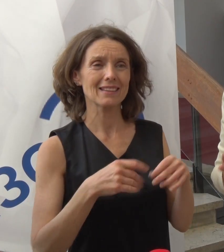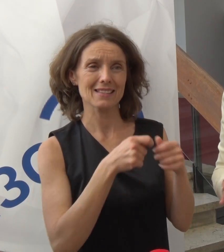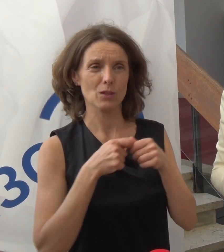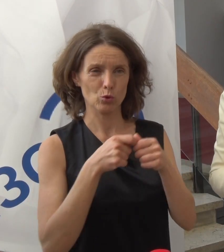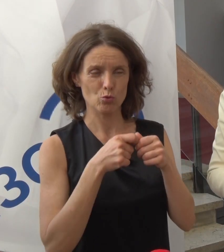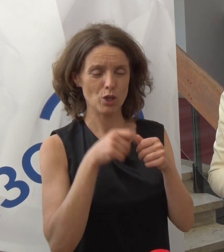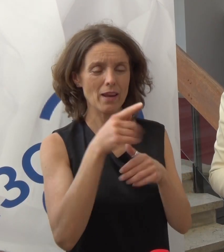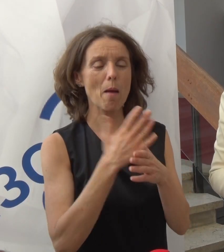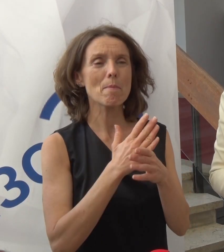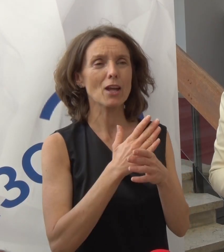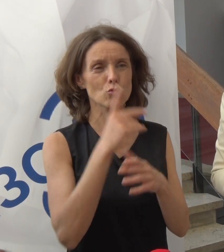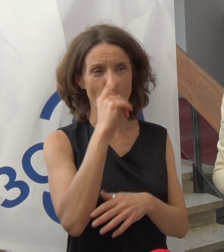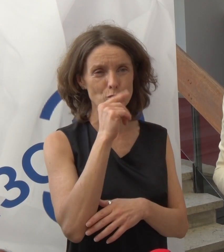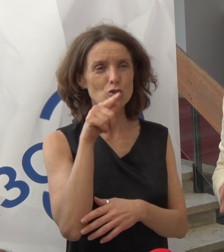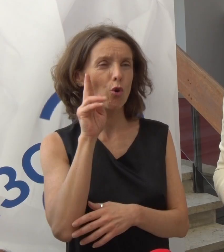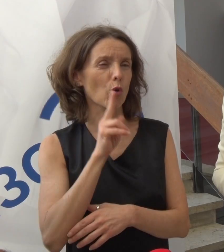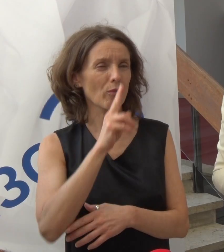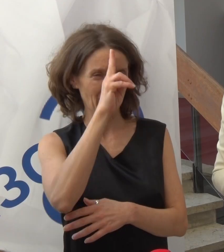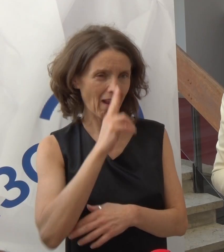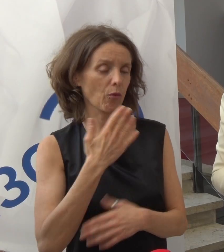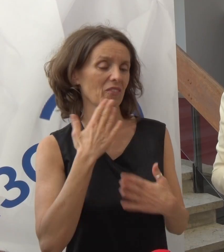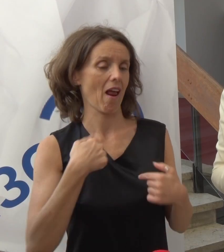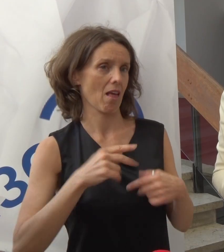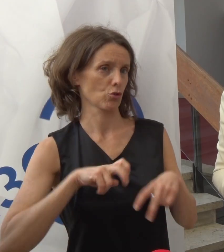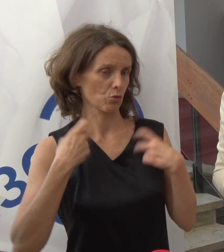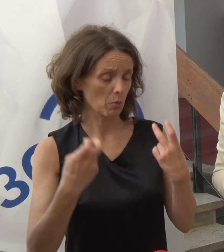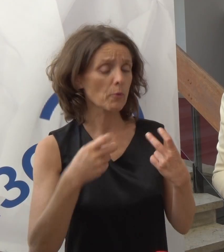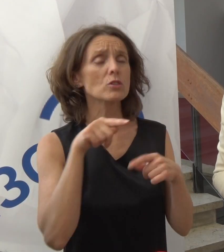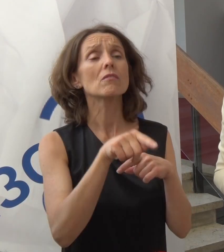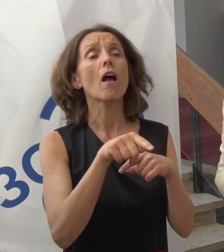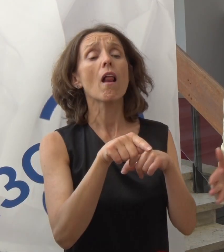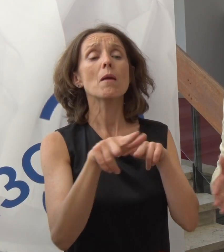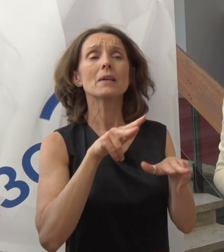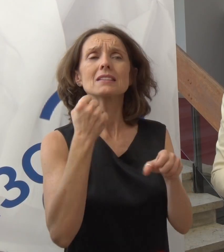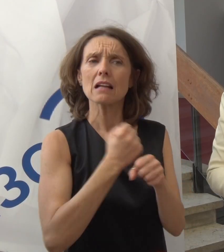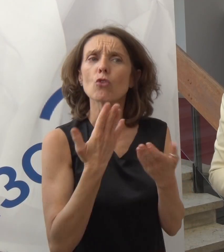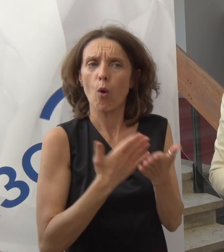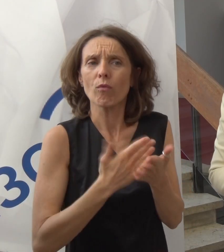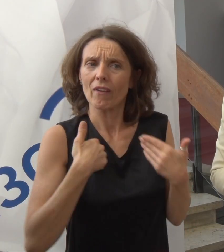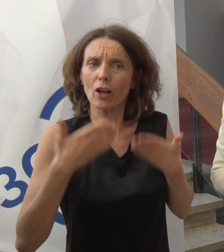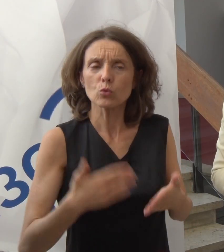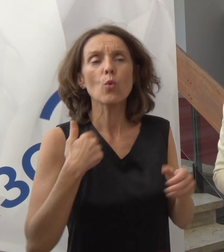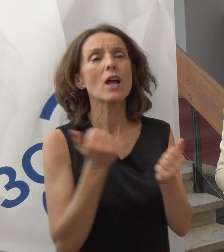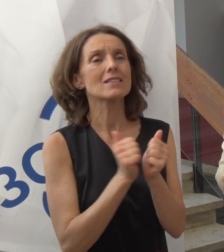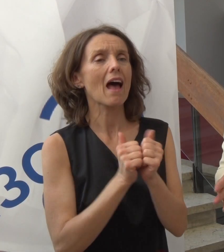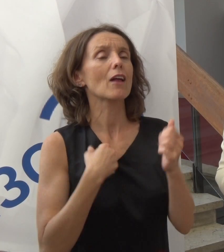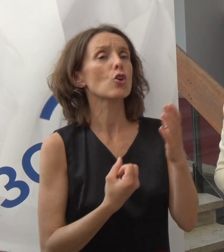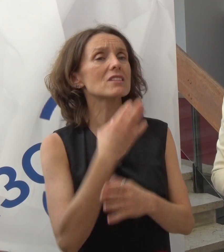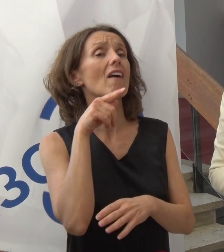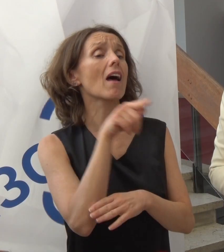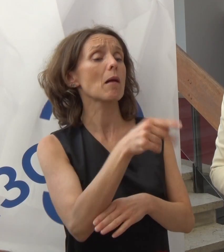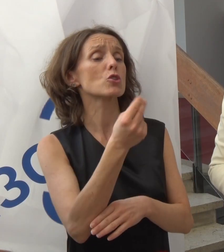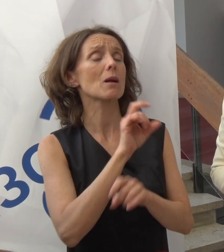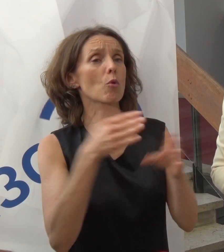međuopštinskog gluvih i naglovih na pozivu. Ministarstvo za rad je naravno uvek tu i zajednički stvaramo Srbiju bez barijera, inkluzivnu